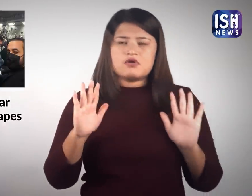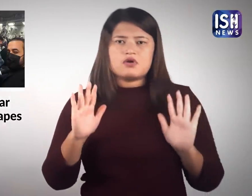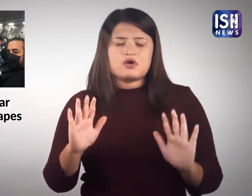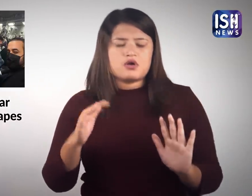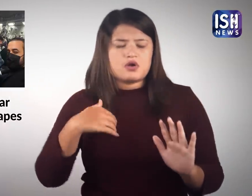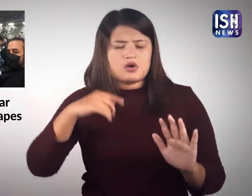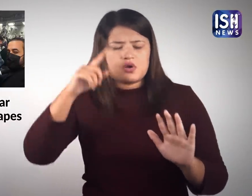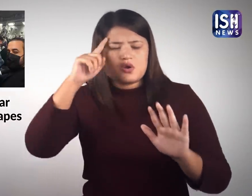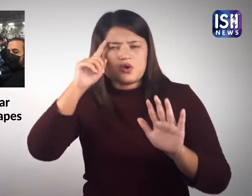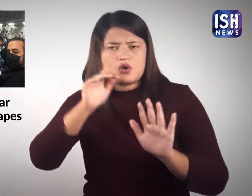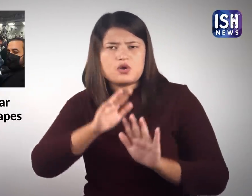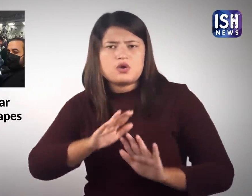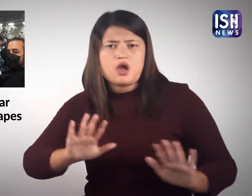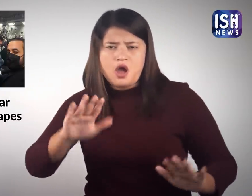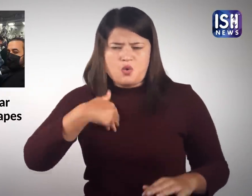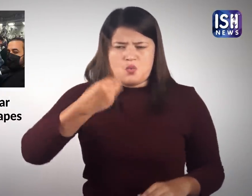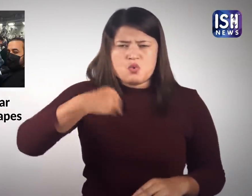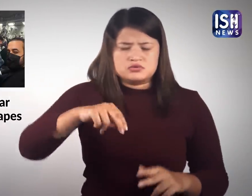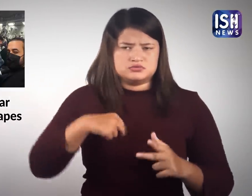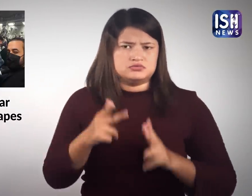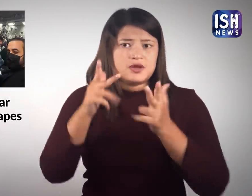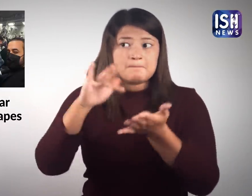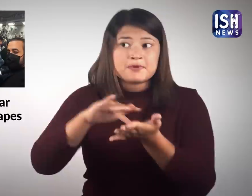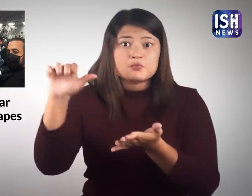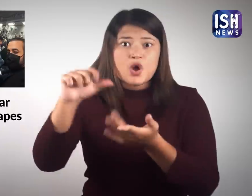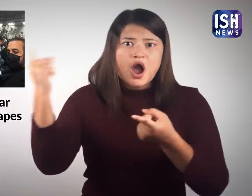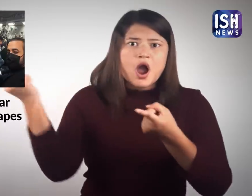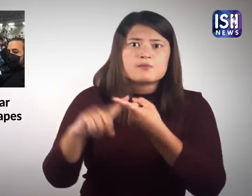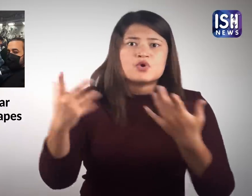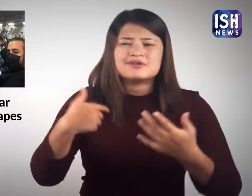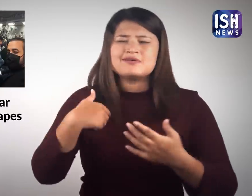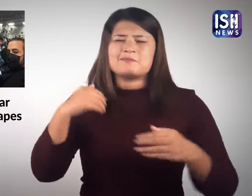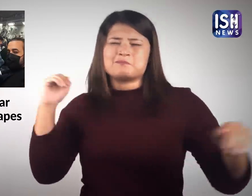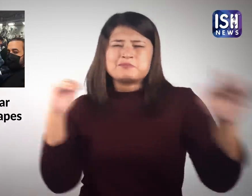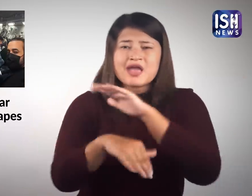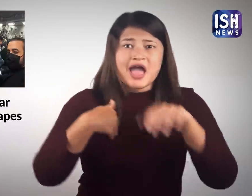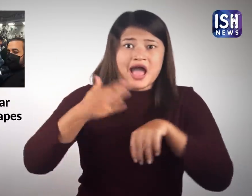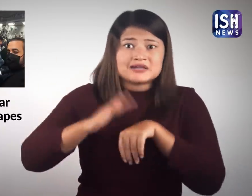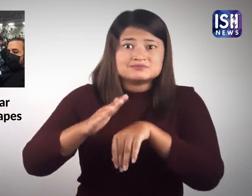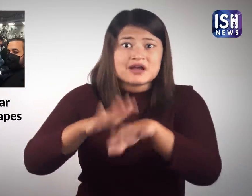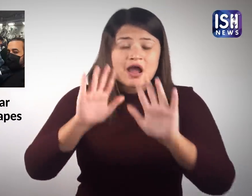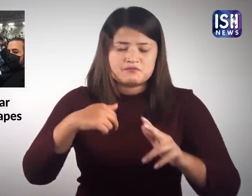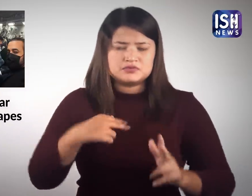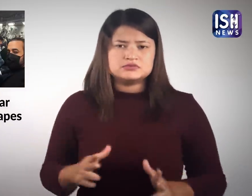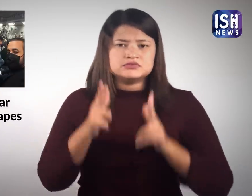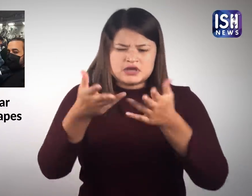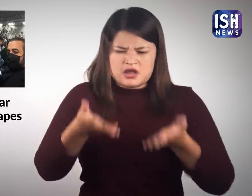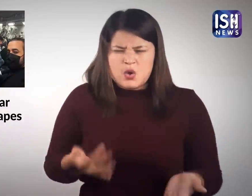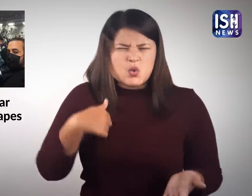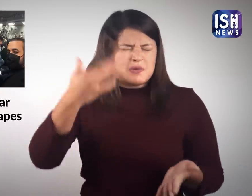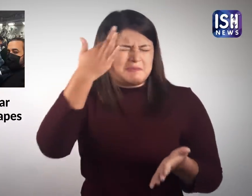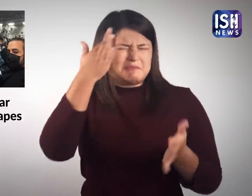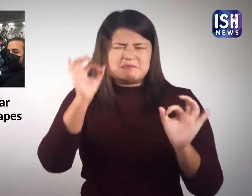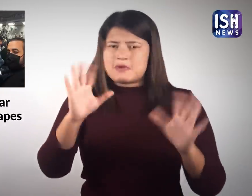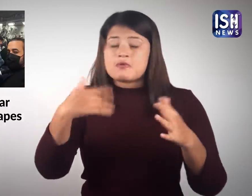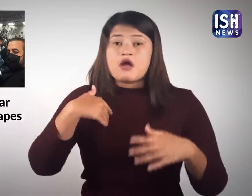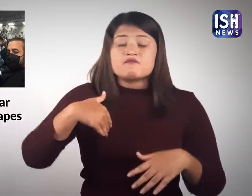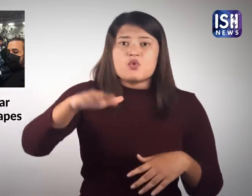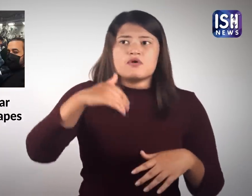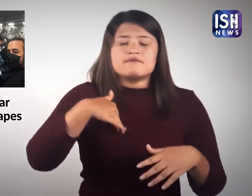राहत मिली मैं आपको बताऊंगी की मैं कैसे भाग निकली लेकिन अब मेरी मानसिक सिती ठीक नहीं है जब